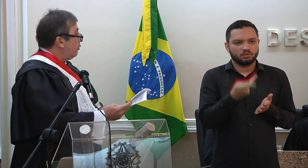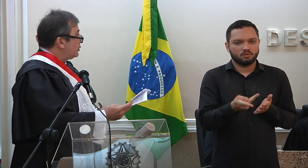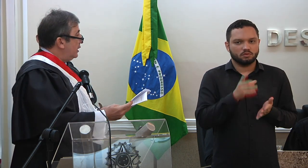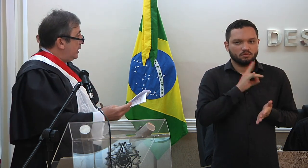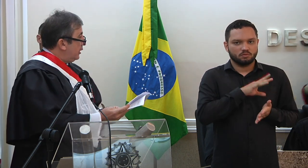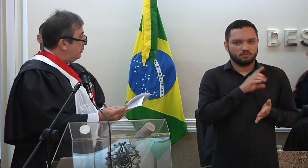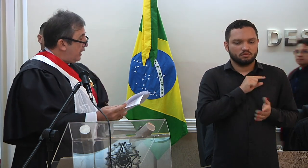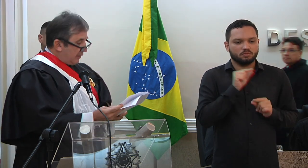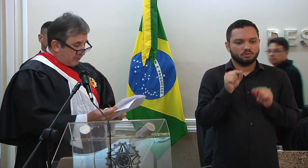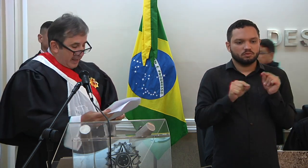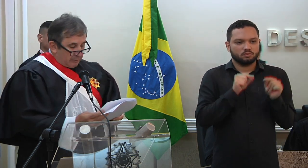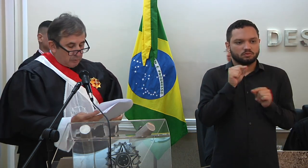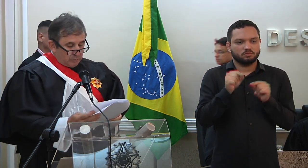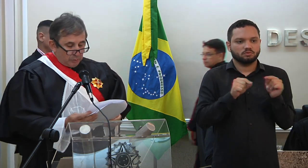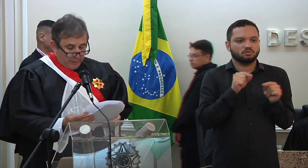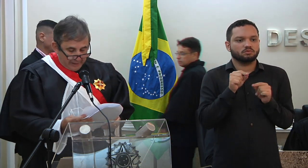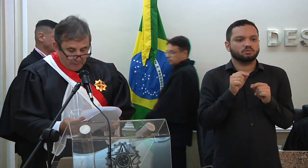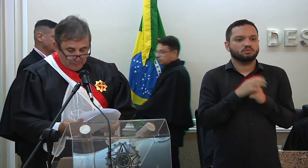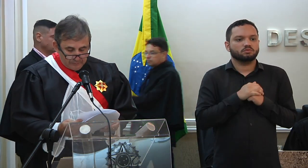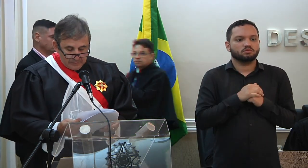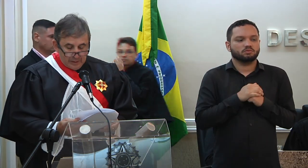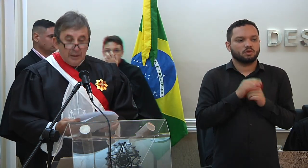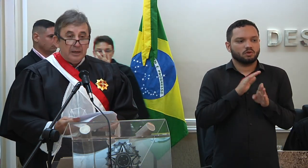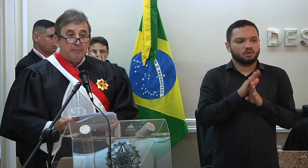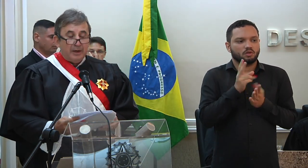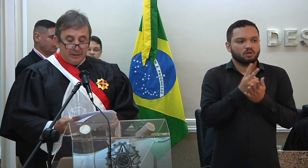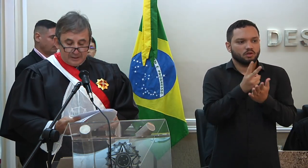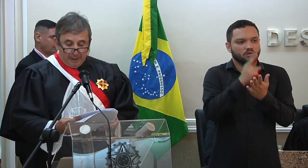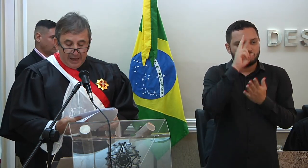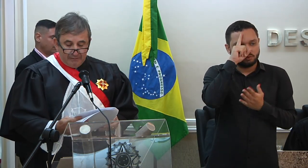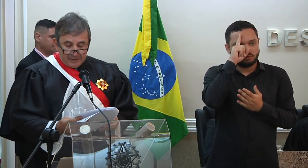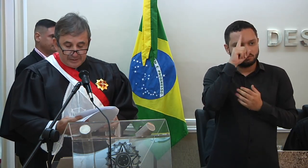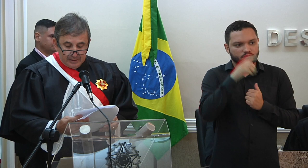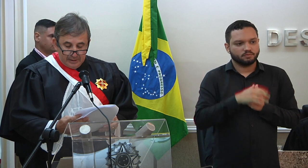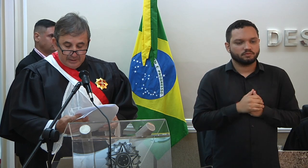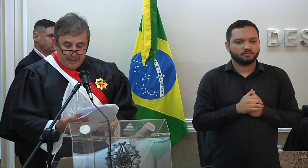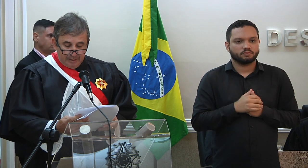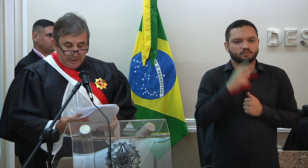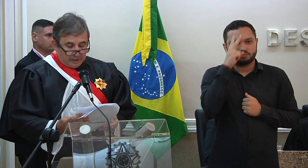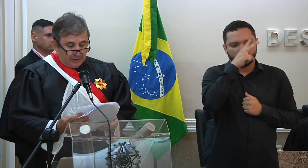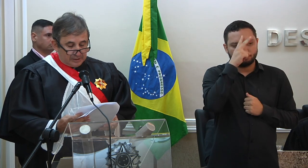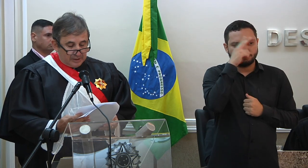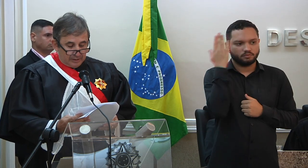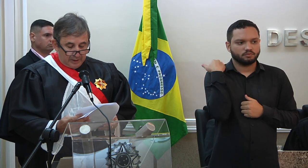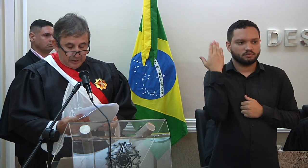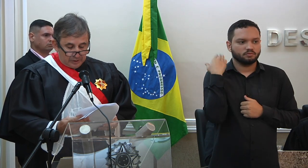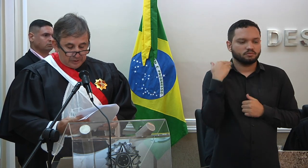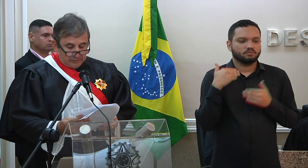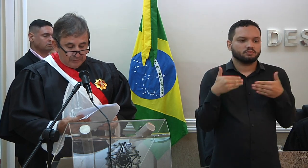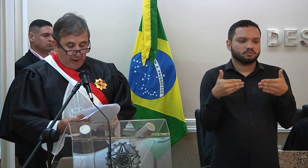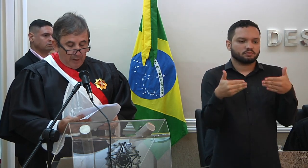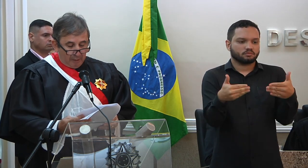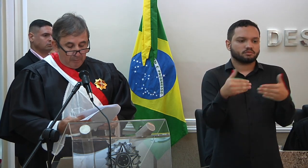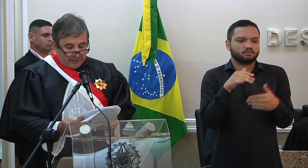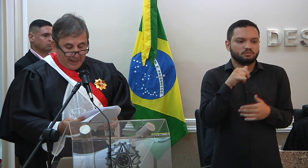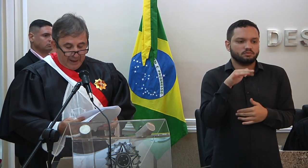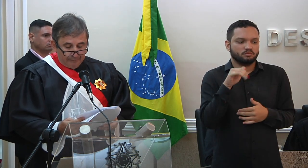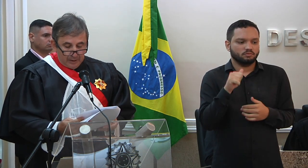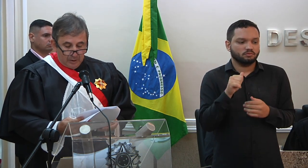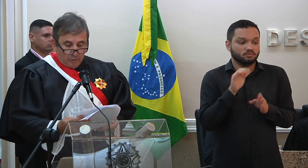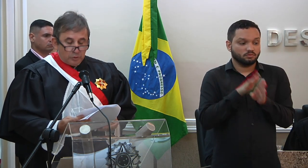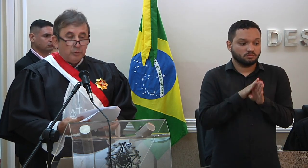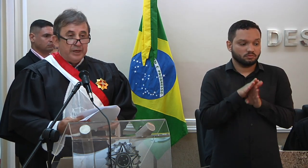é o conselheiro eterno do erro. Lembro ainda as palavras da ministra Nancy Andriche ao